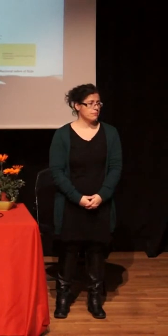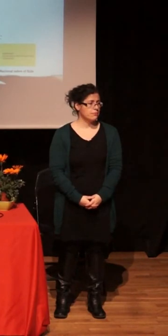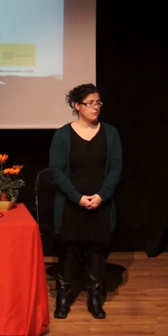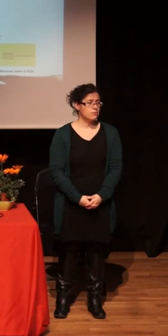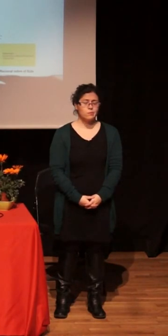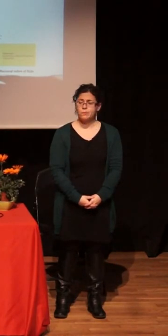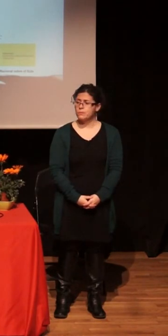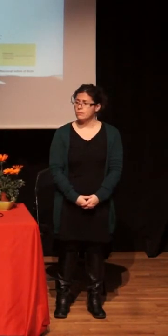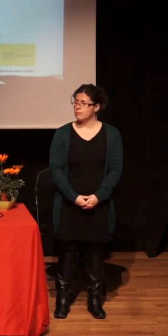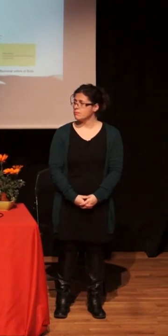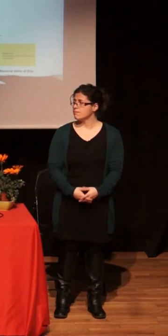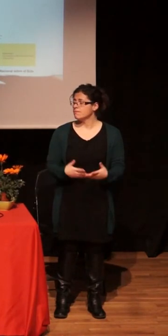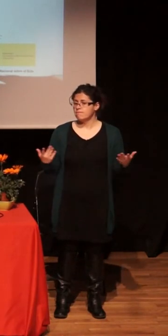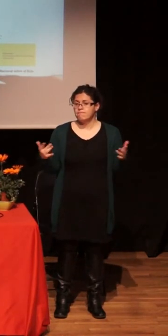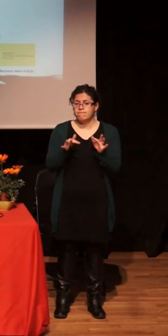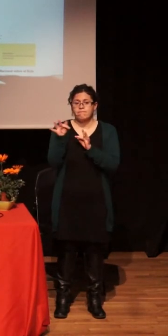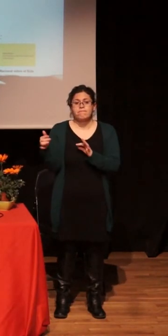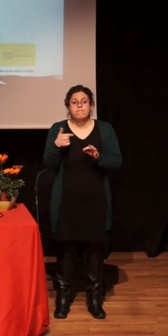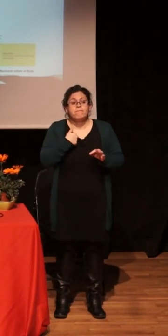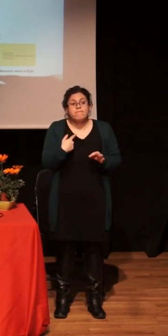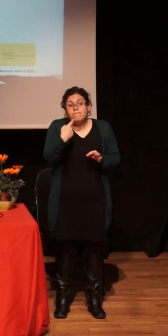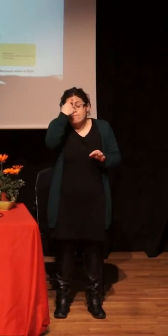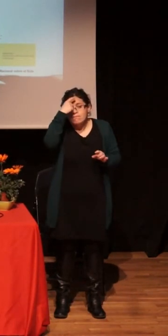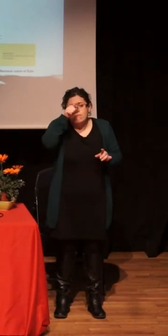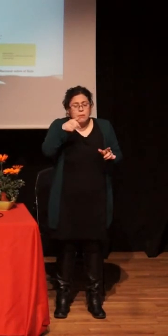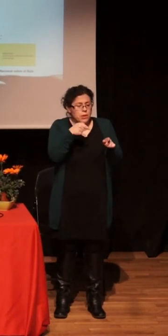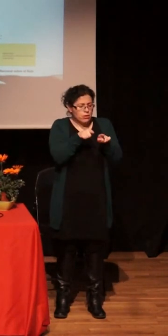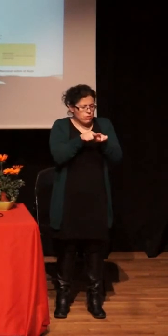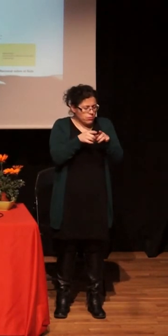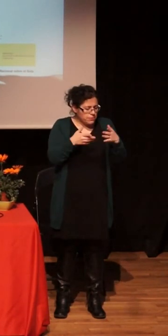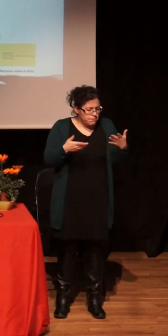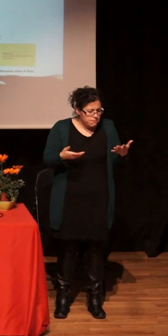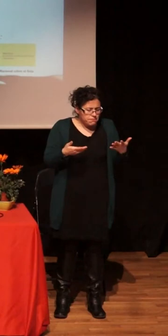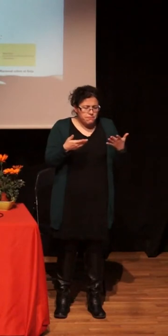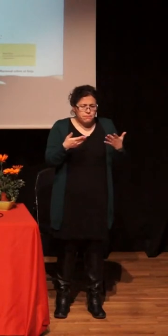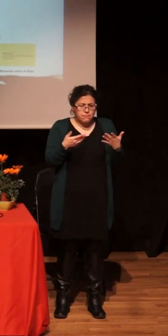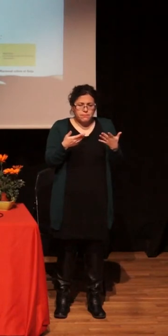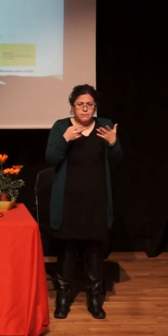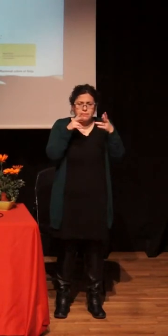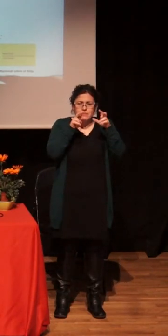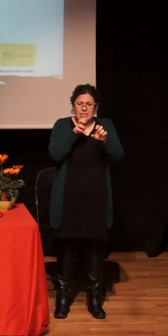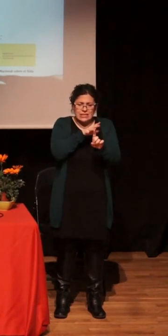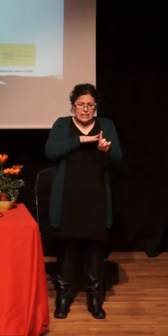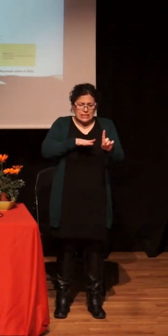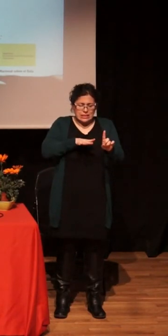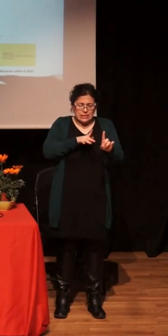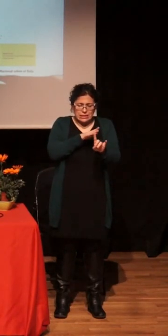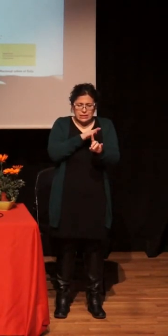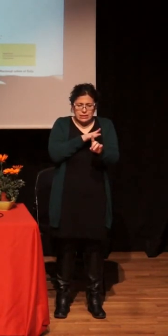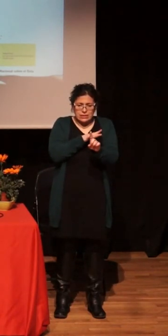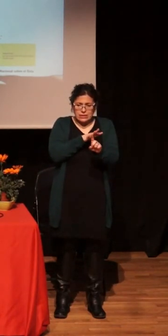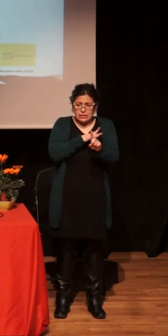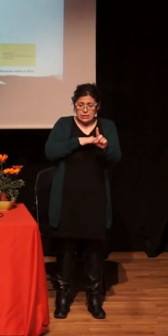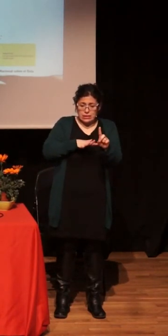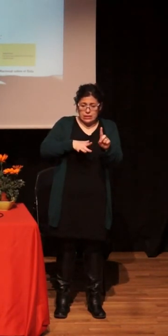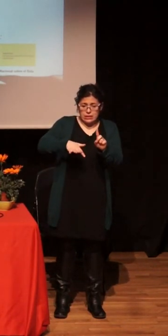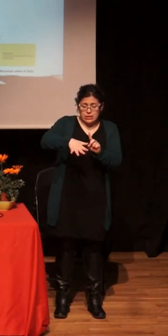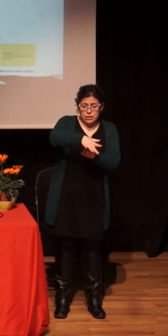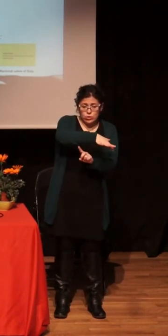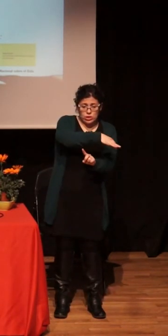Yo creo que es que también el marco de trabajo desde el que trabajamos y abordamos la prevención muchas veces